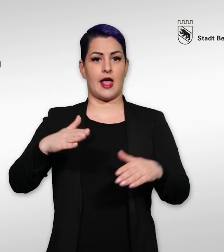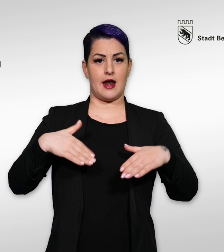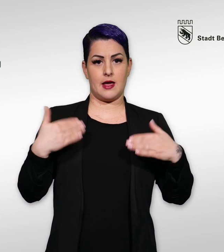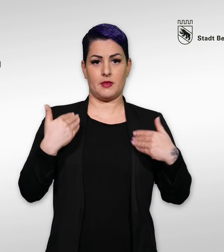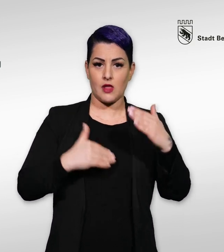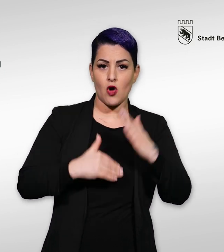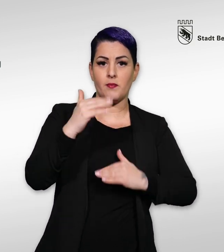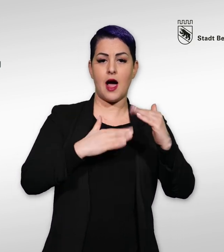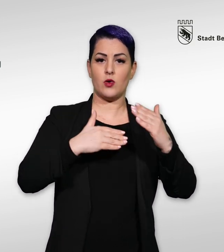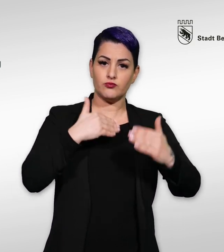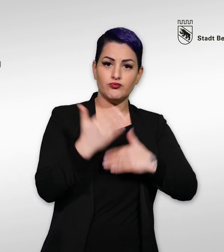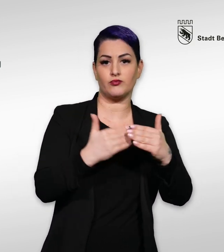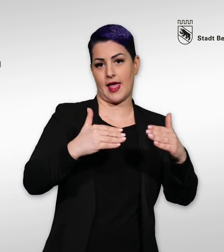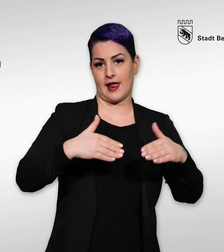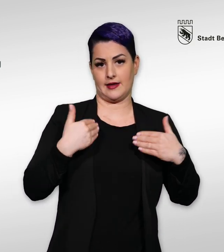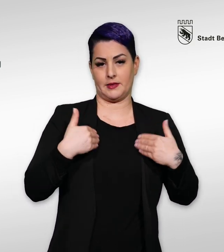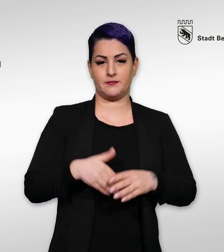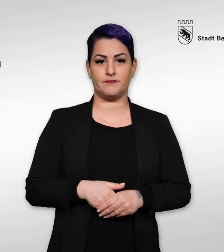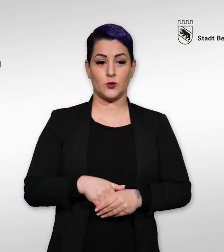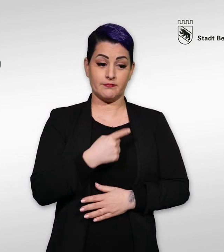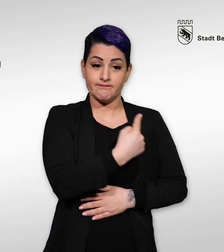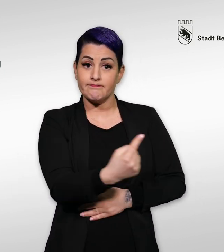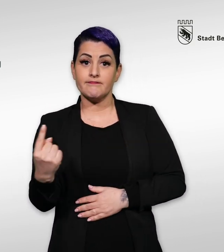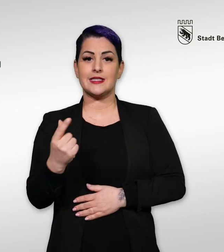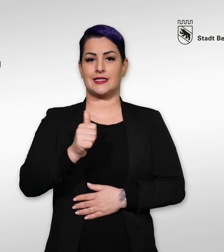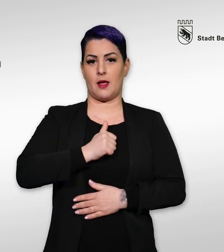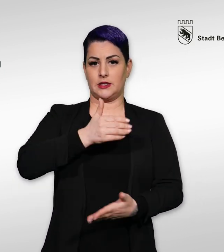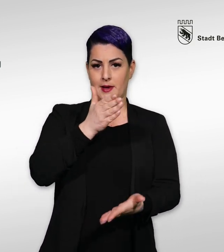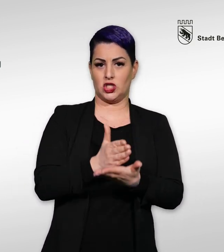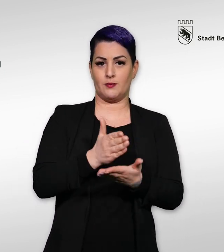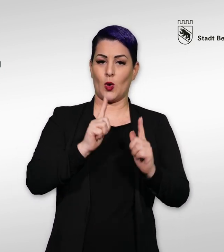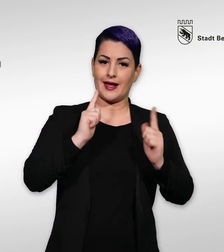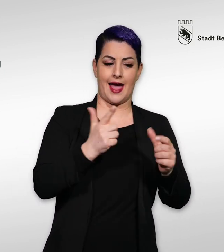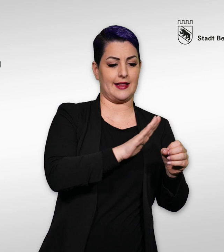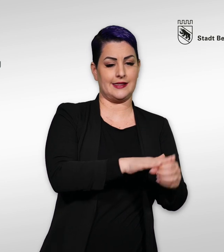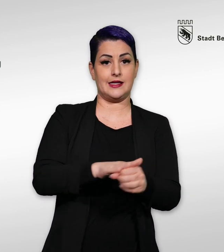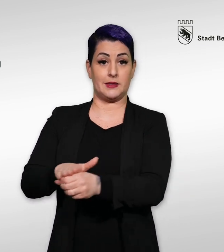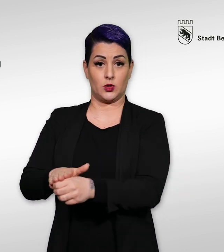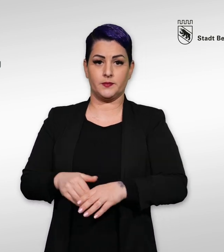Um diese Vision zu erreichen, arbeitet die Stadt Bern mit deinem Aktionsplan Gleichstellung.